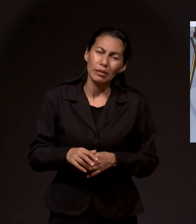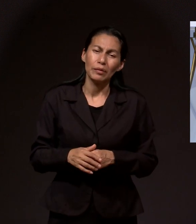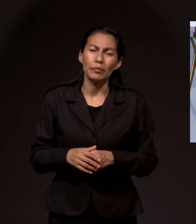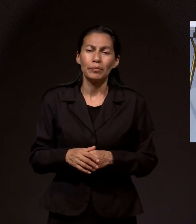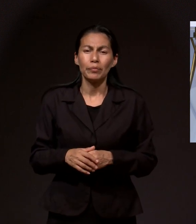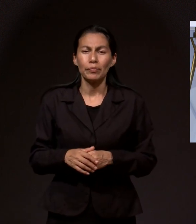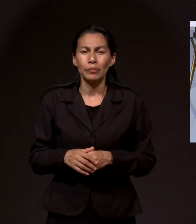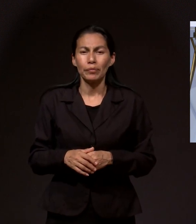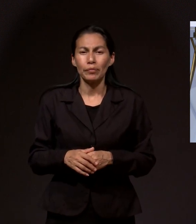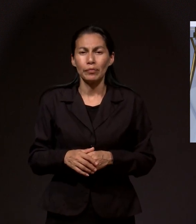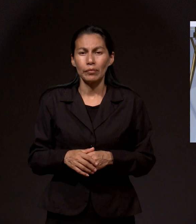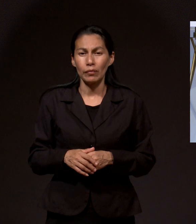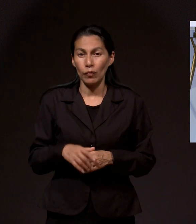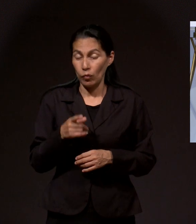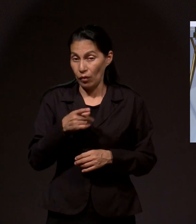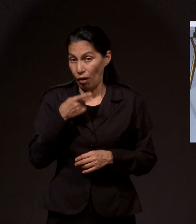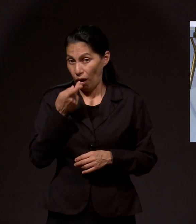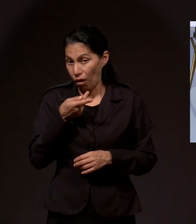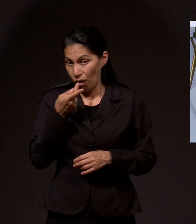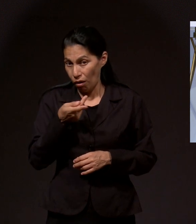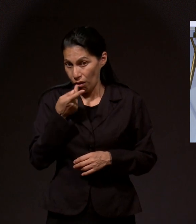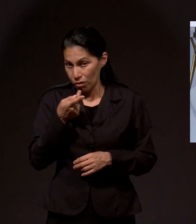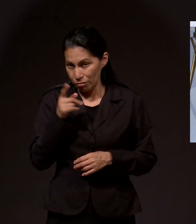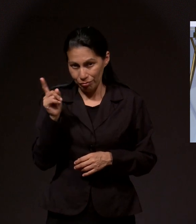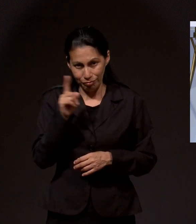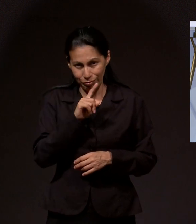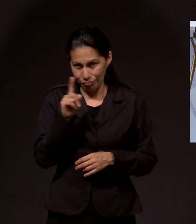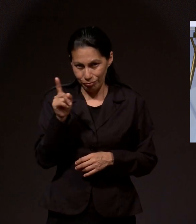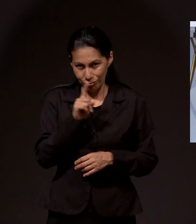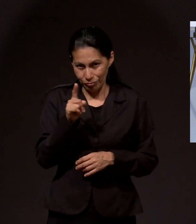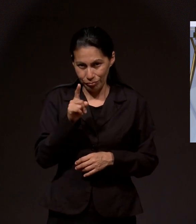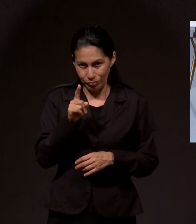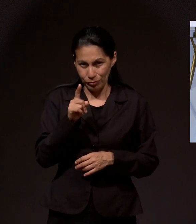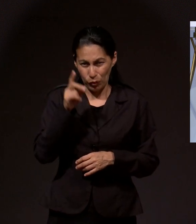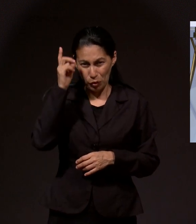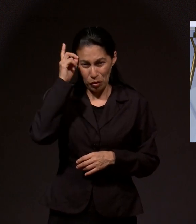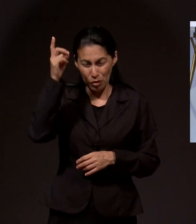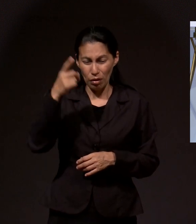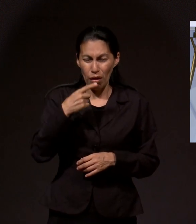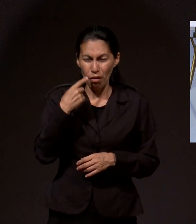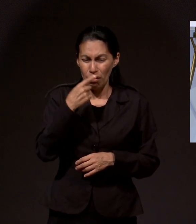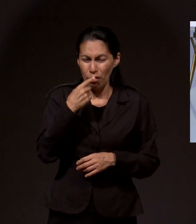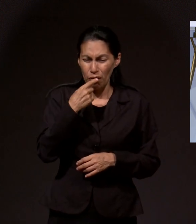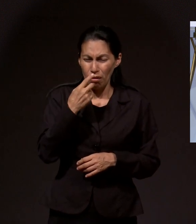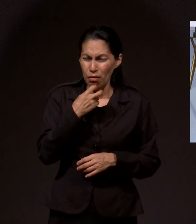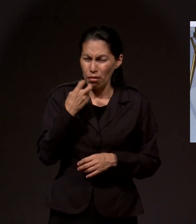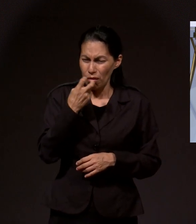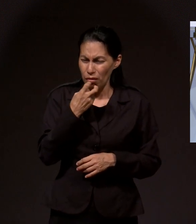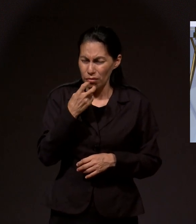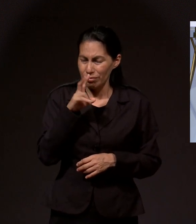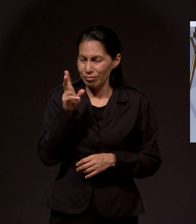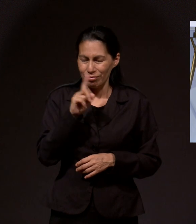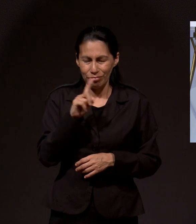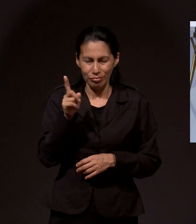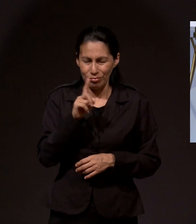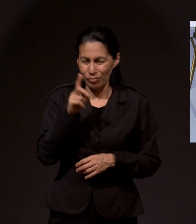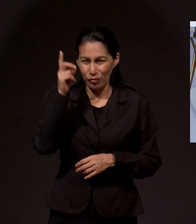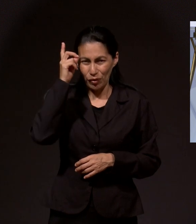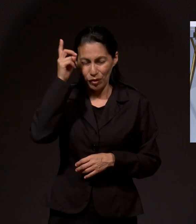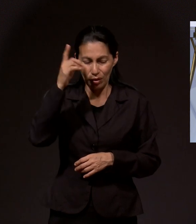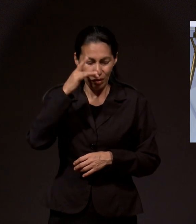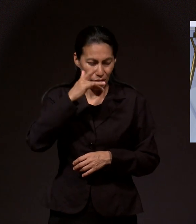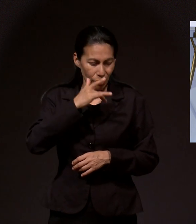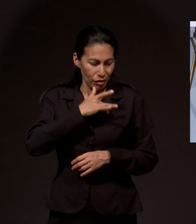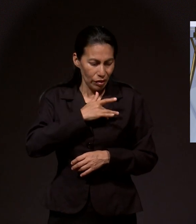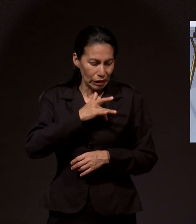corazón, no de labios, porque Dios no mira los labios, Dios mira el corazón.